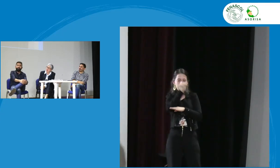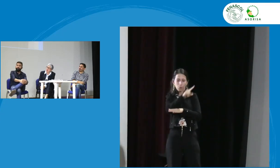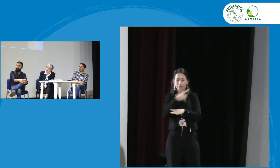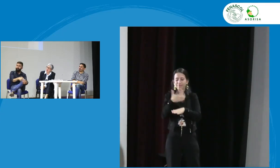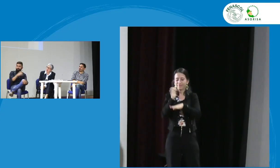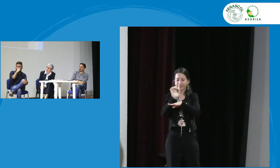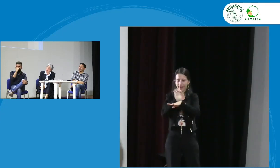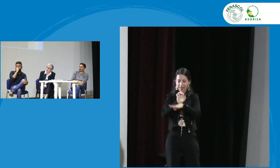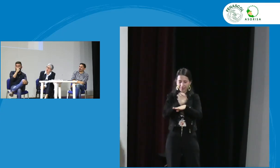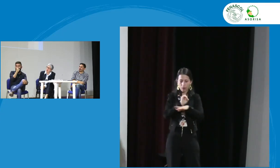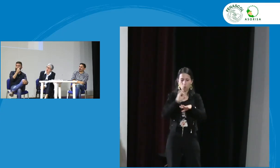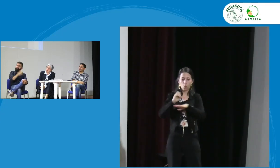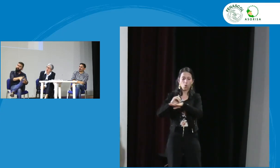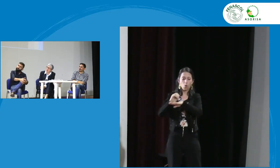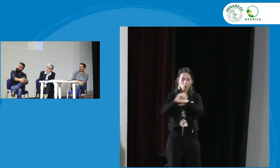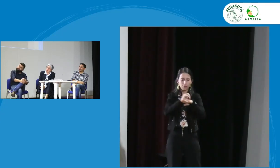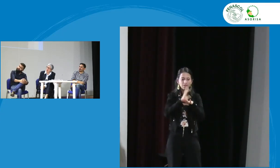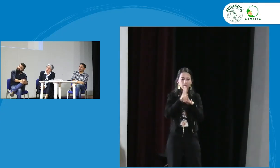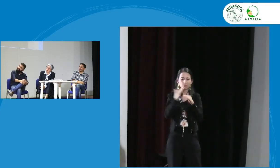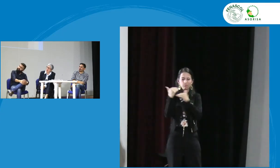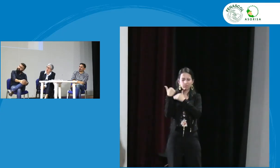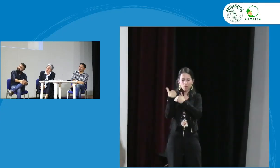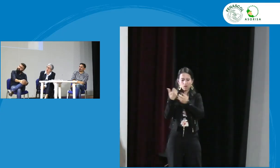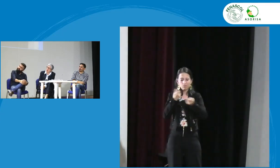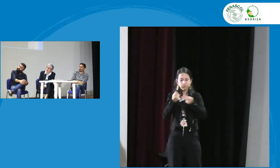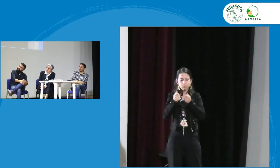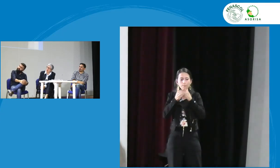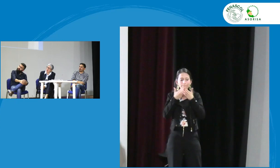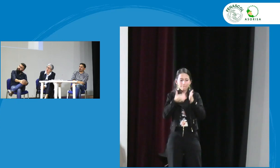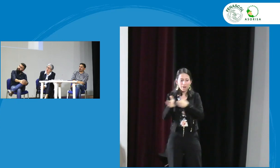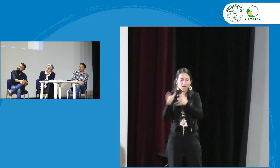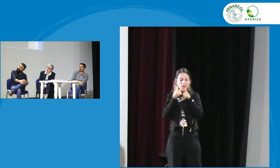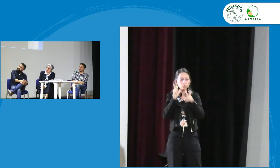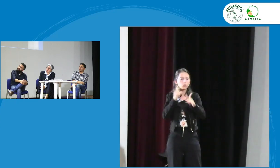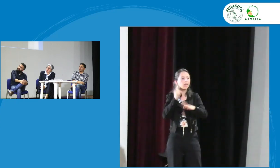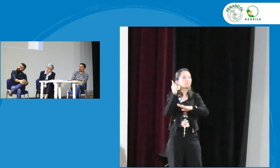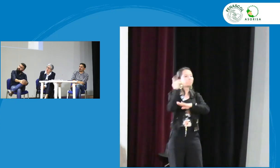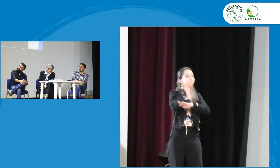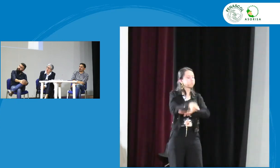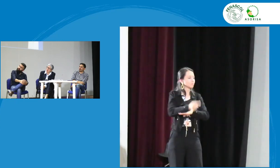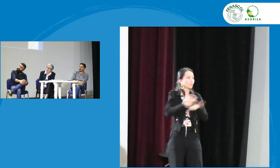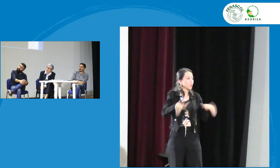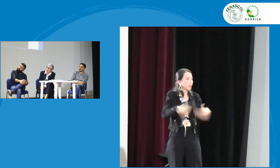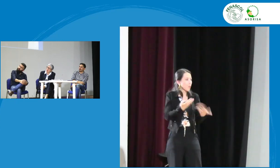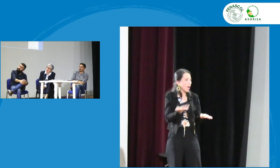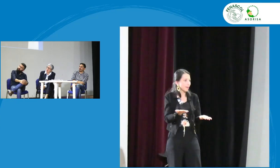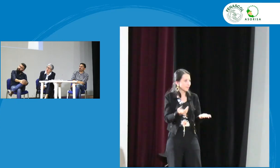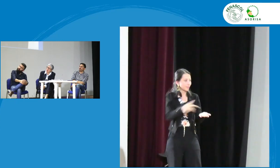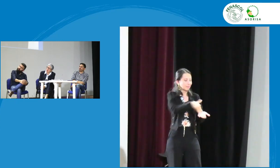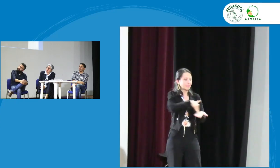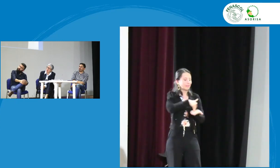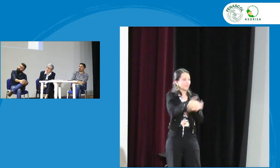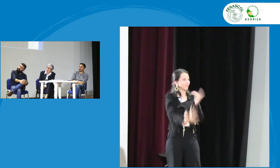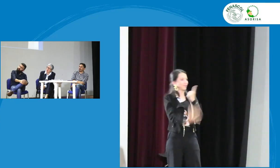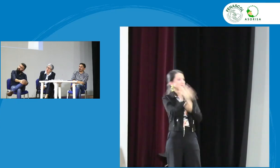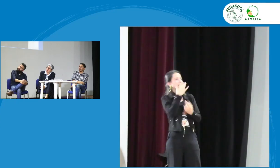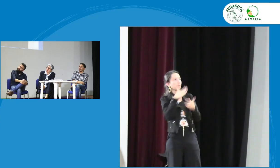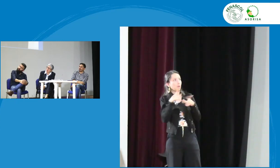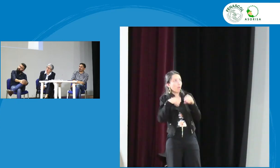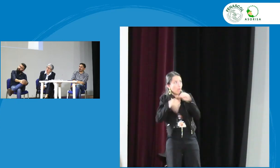bueno la pregunta es qué entidad u organización es responsable de la planeación lingüística es que no hay y